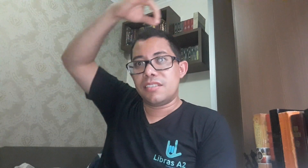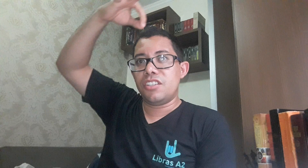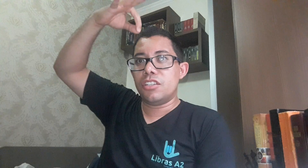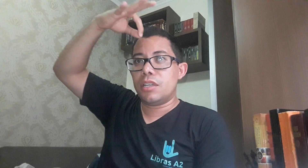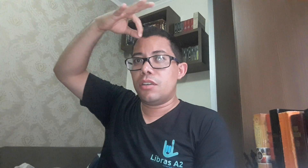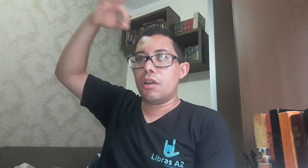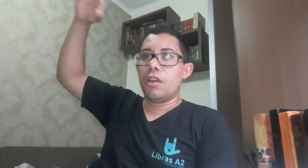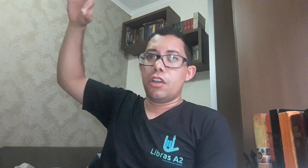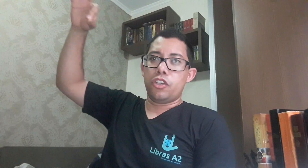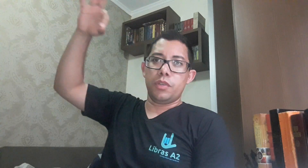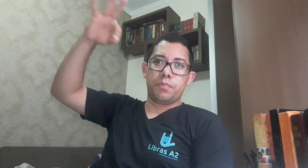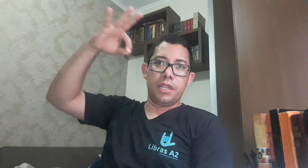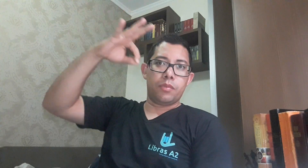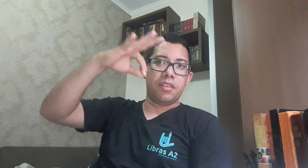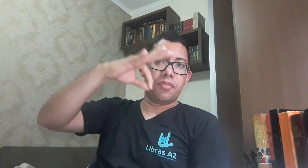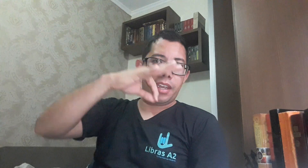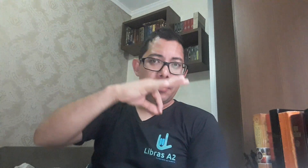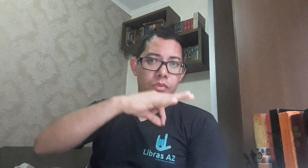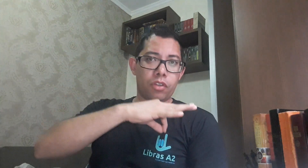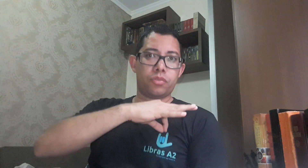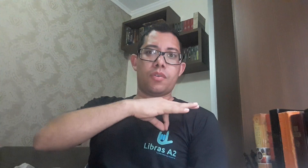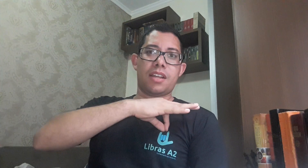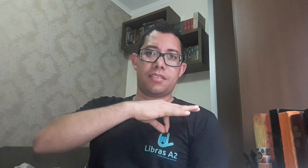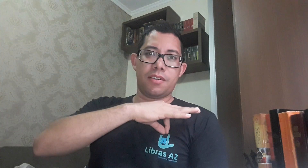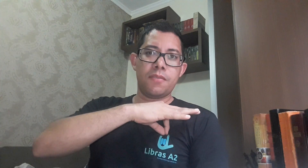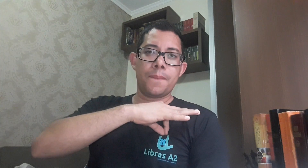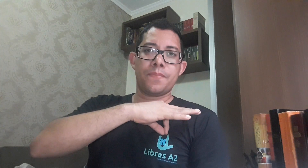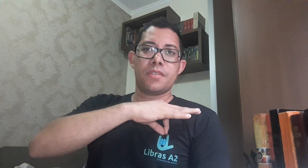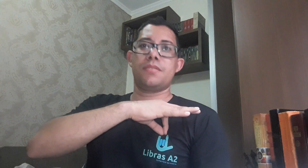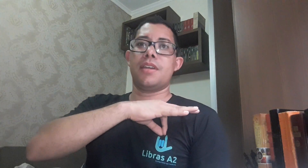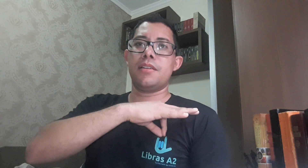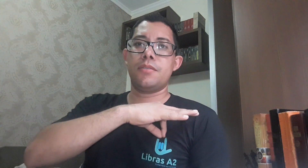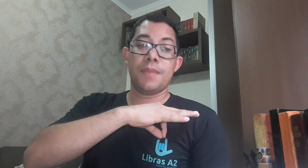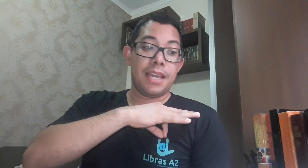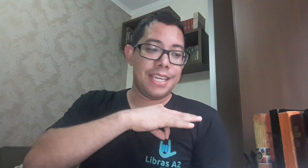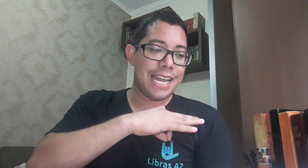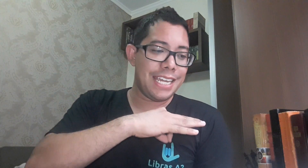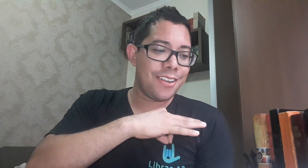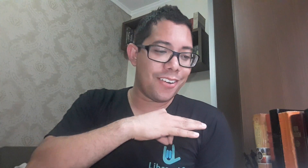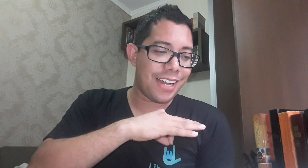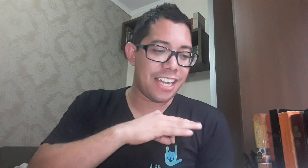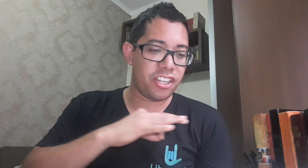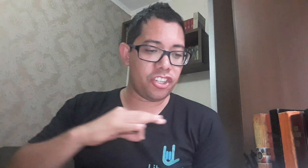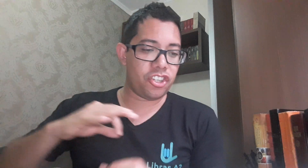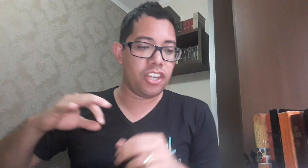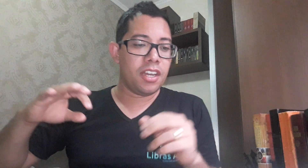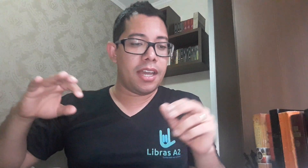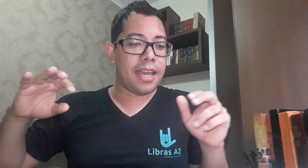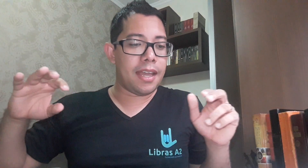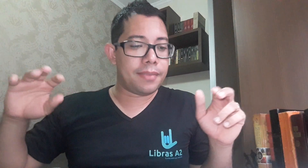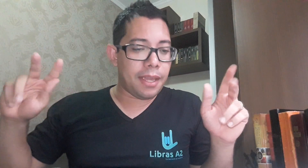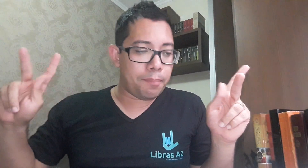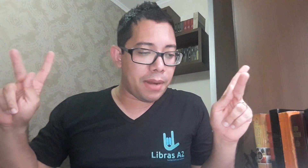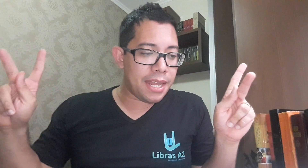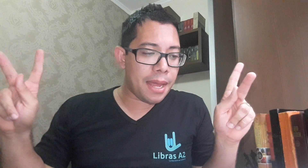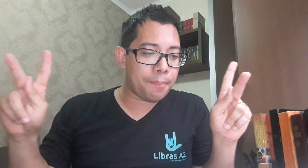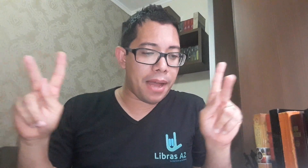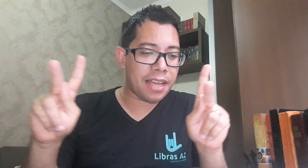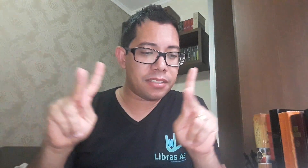sentido aqui ó, que o Espírito ele vem no nosso coração. Certo? E aí ó, a gente tem plena paz